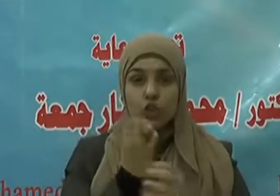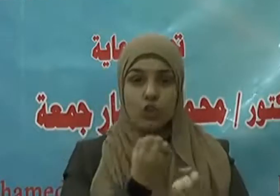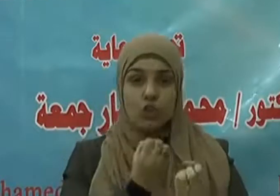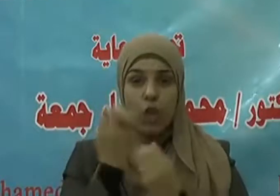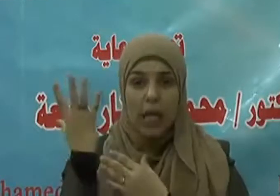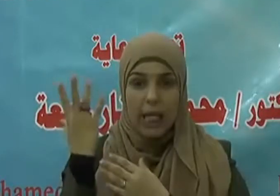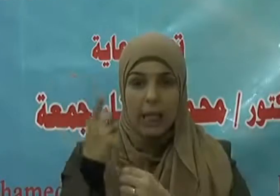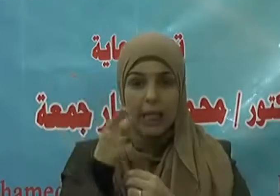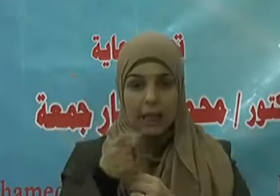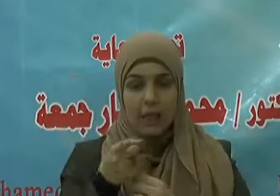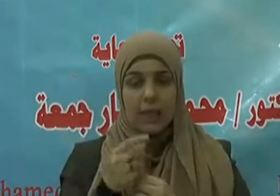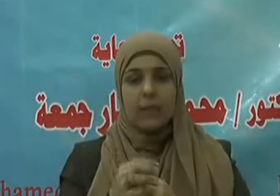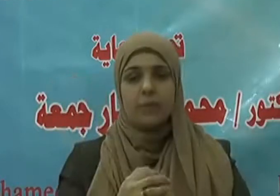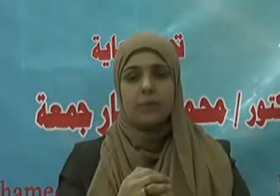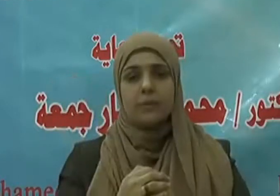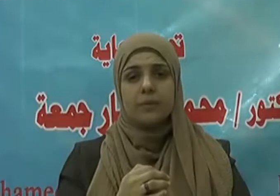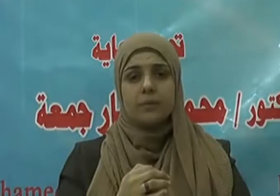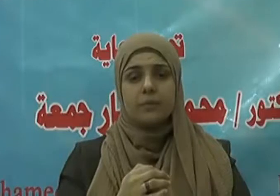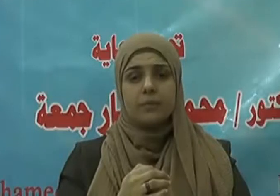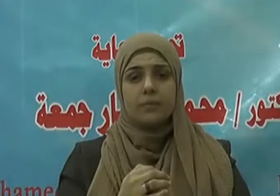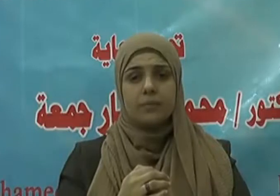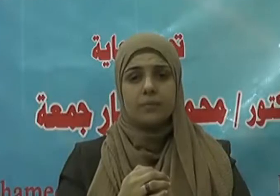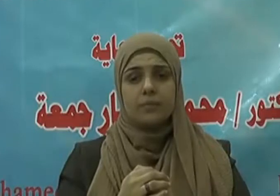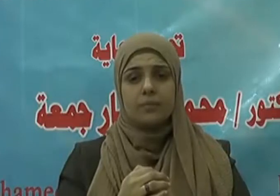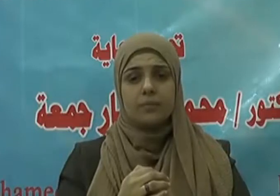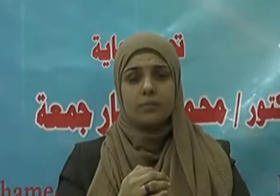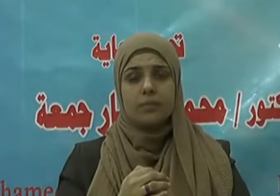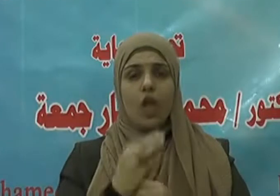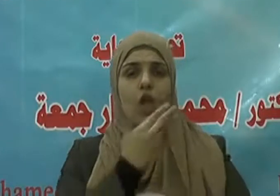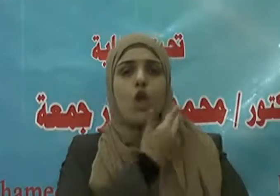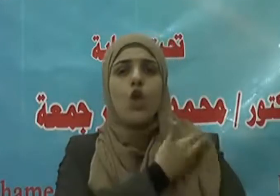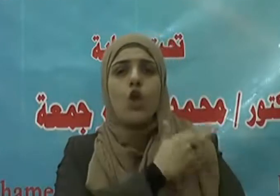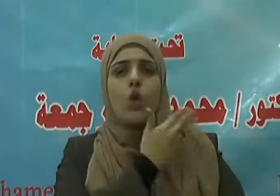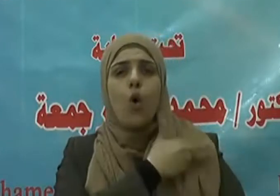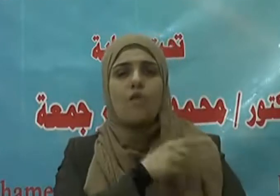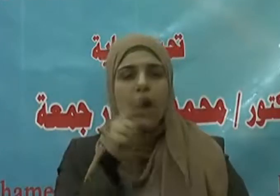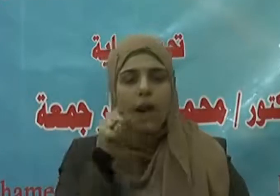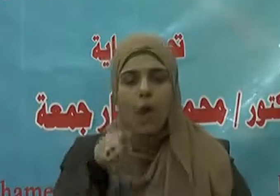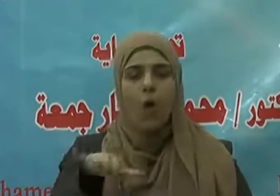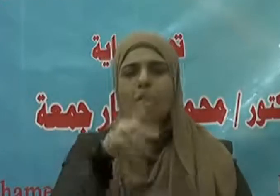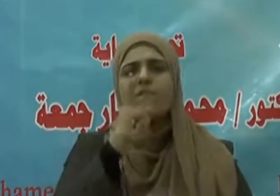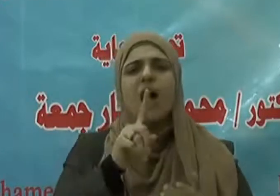قلوبنا واحفظ مصرنا وسائر بلاد العالمين